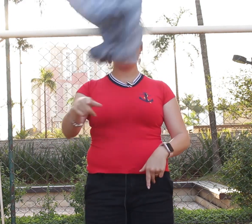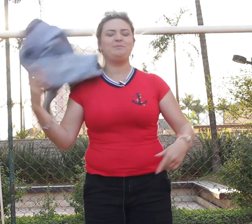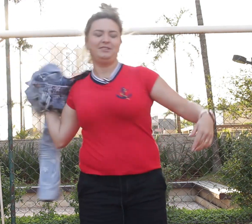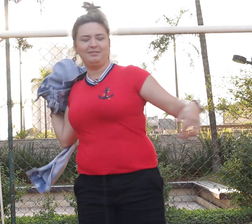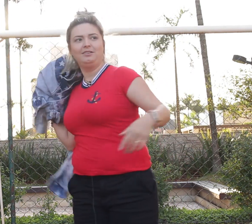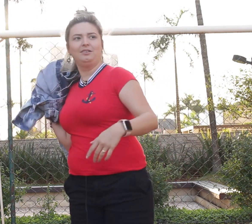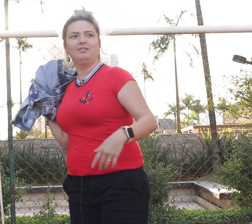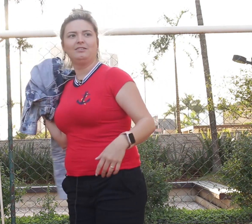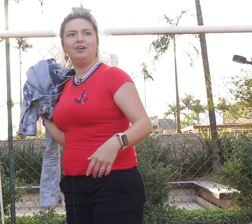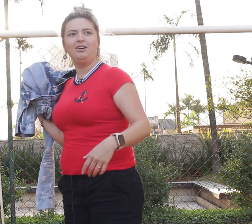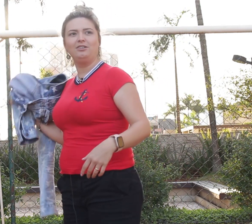time... Oh!